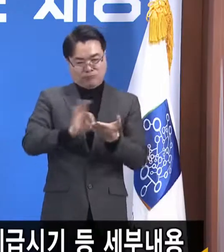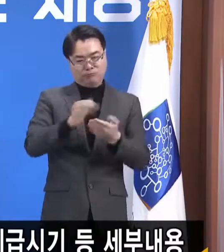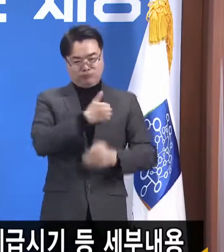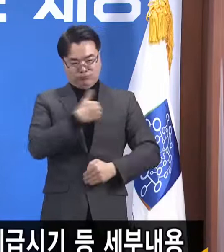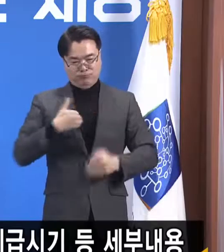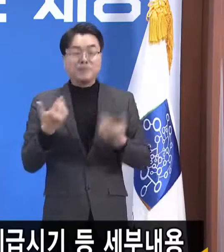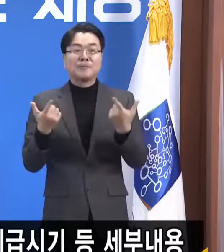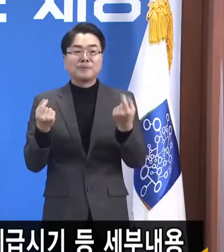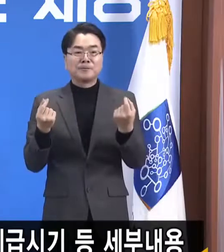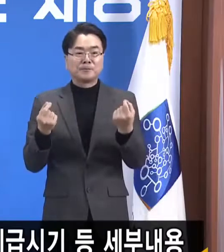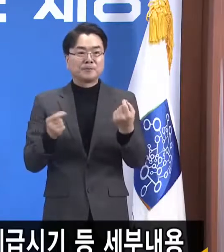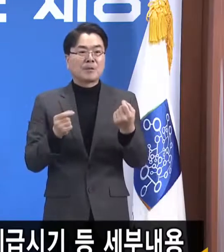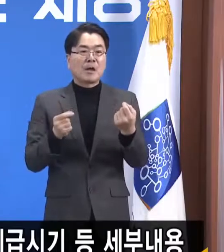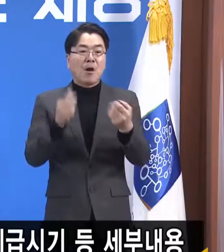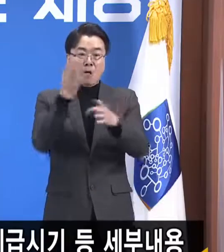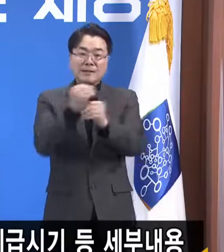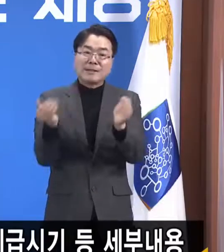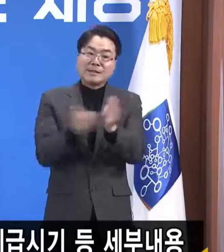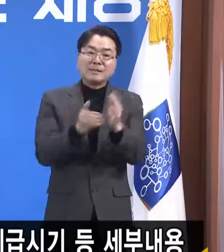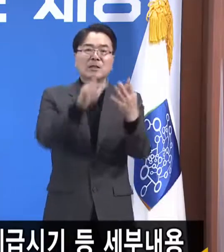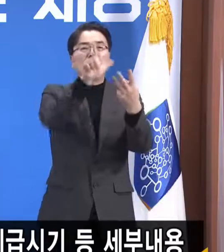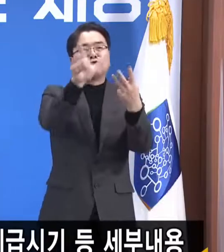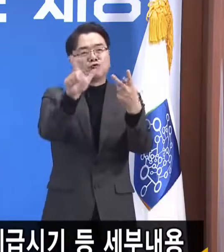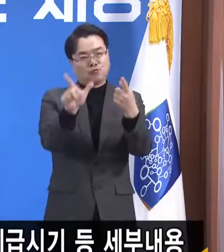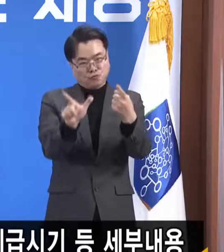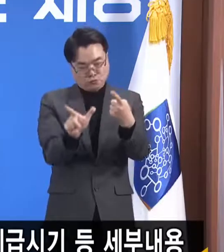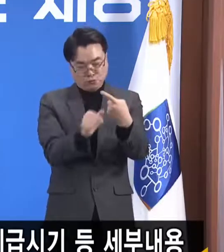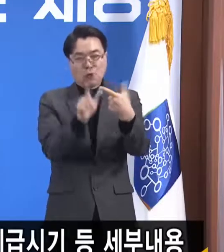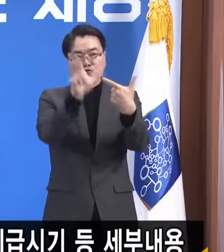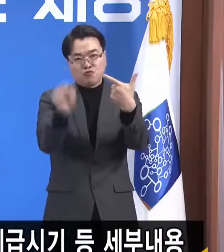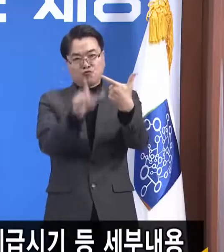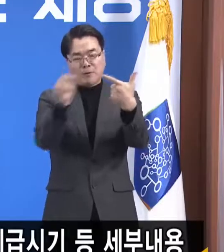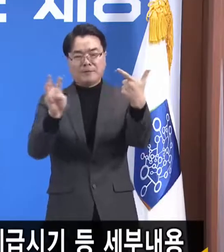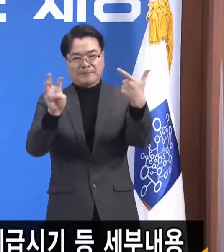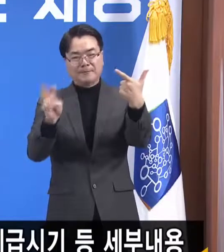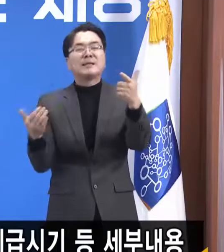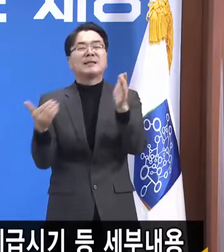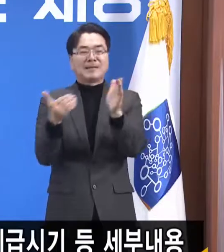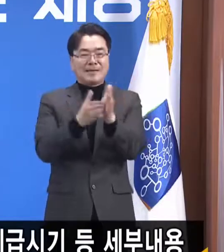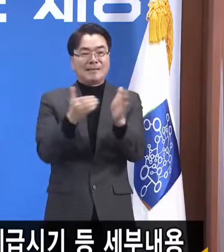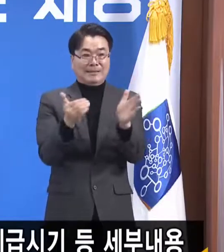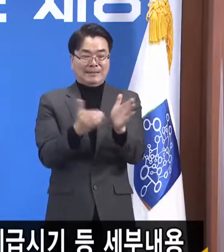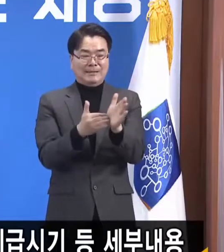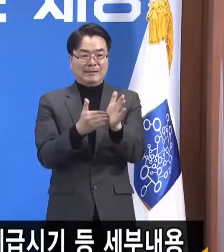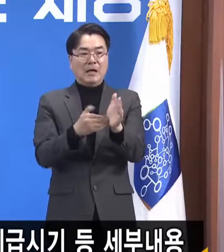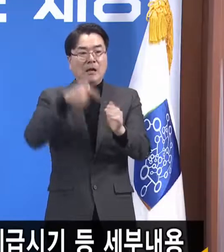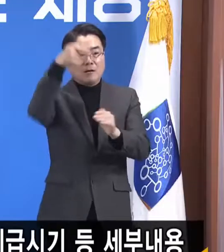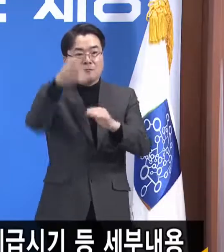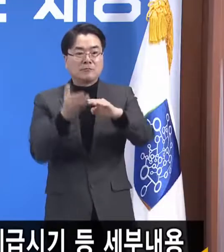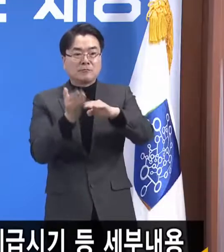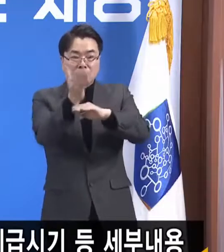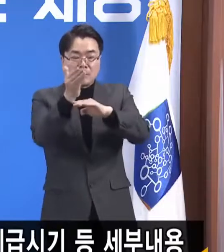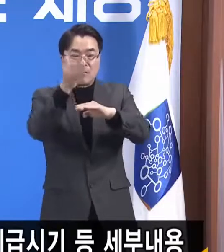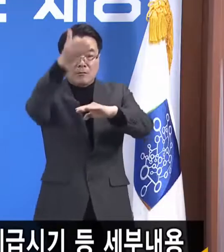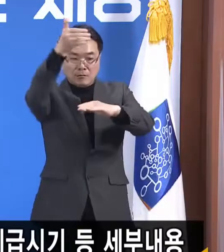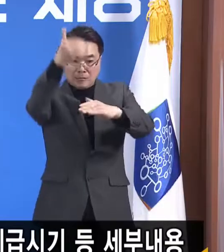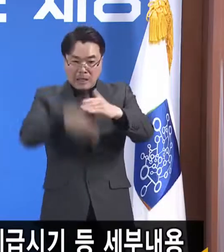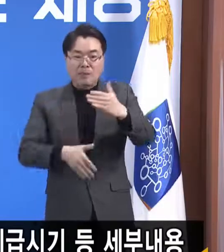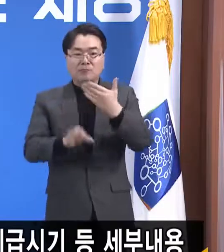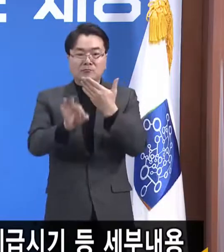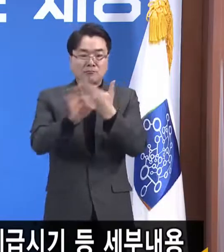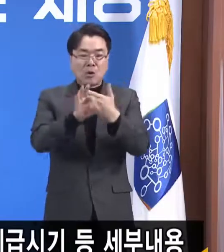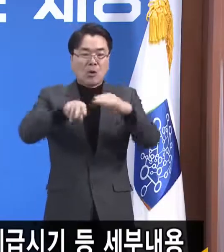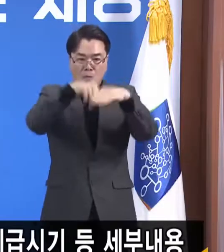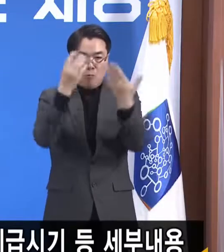6월 30일까지는 다 소진하셔야 됩니다. 그 기간이 지나면 미사용분은 환수됩니다.